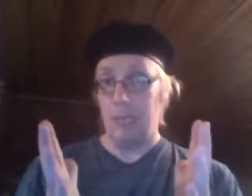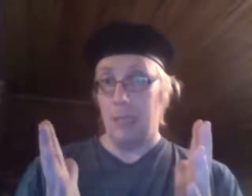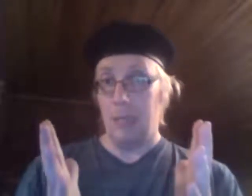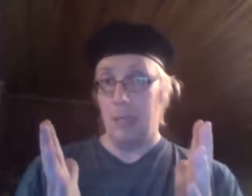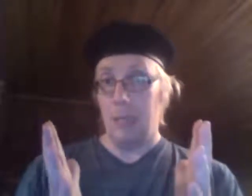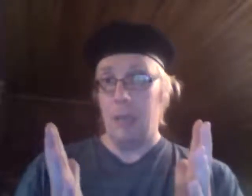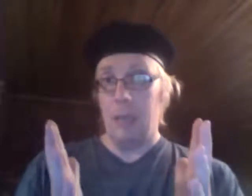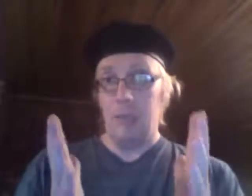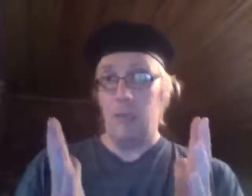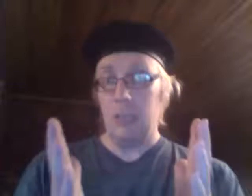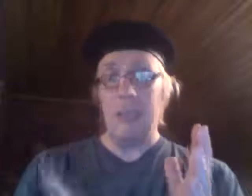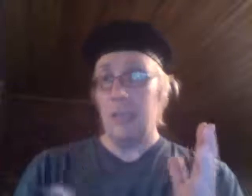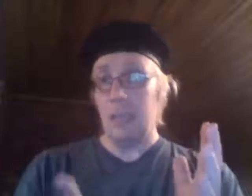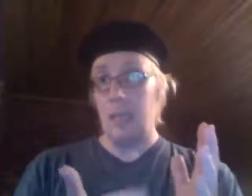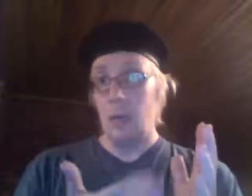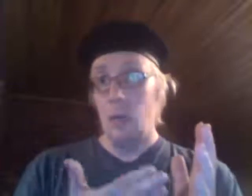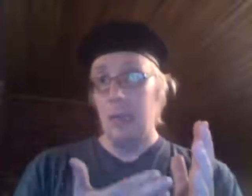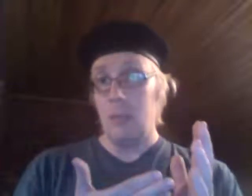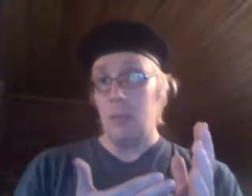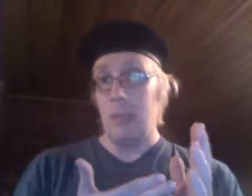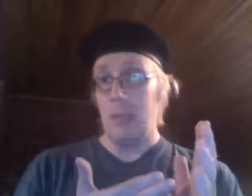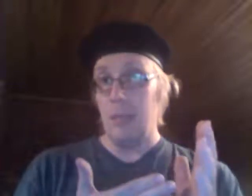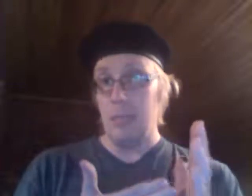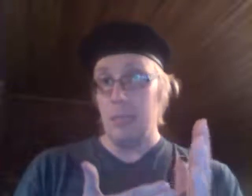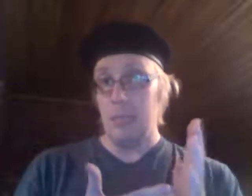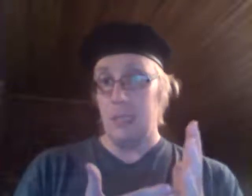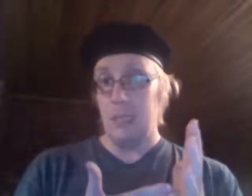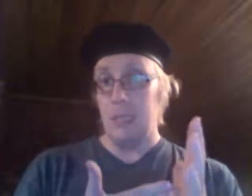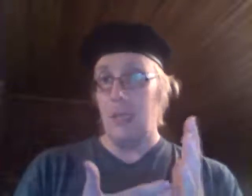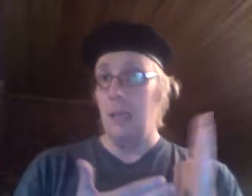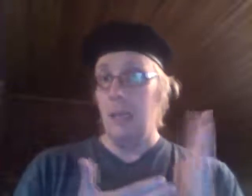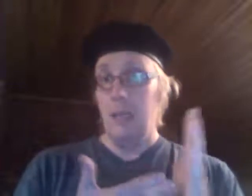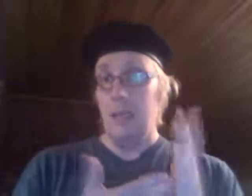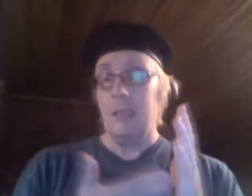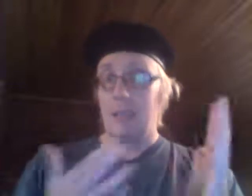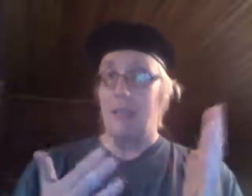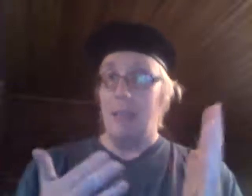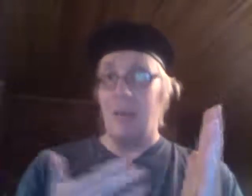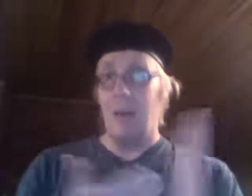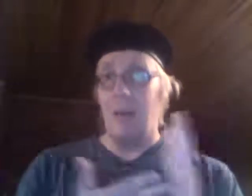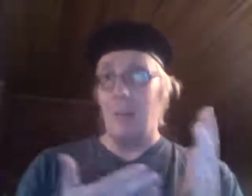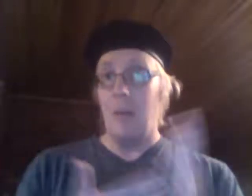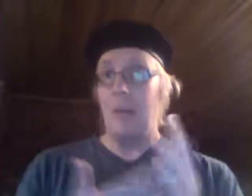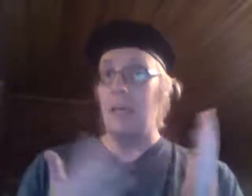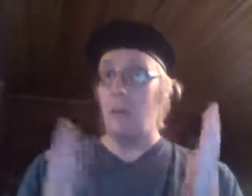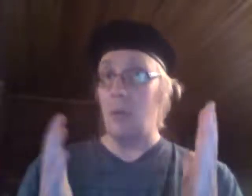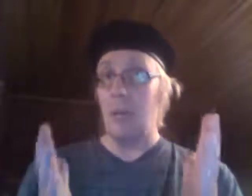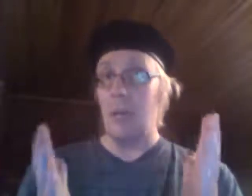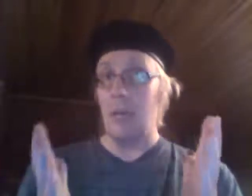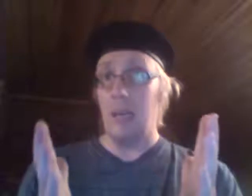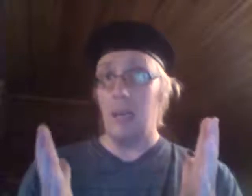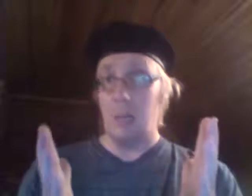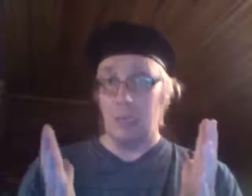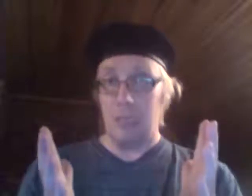eteenpäin. Se on siellä ja jakaa maattomille ihmisille sieltä rahaa, tai ei rahaa vaan maata, yrittääkseen